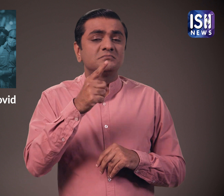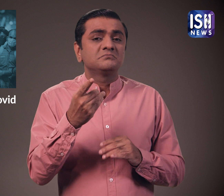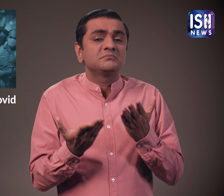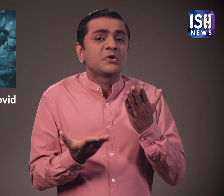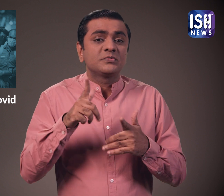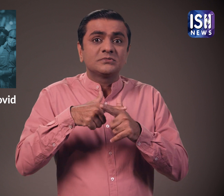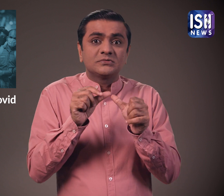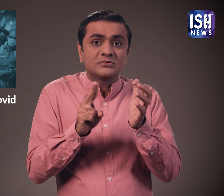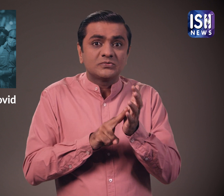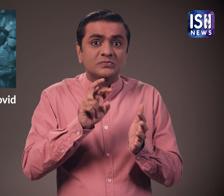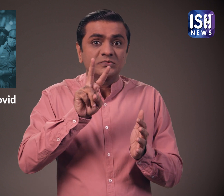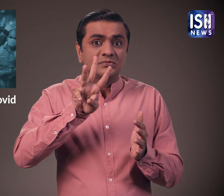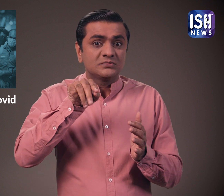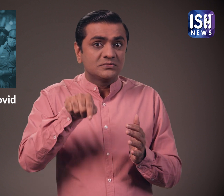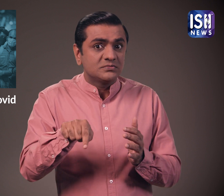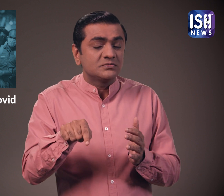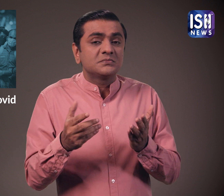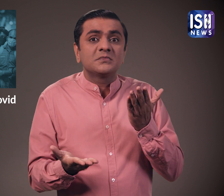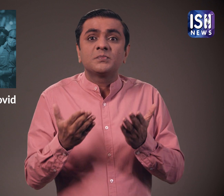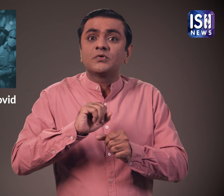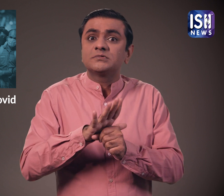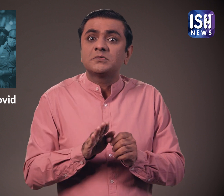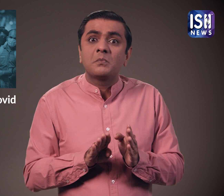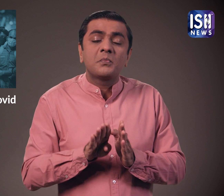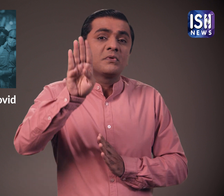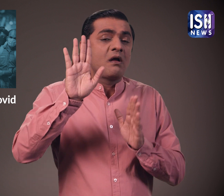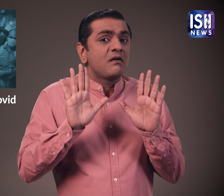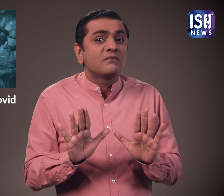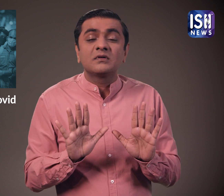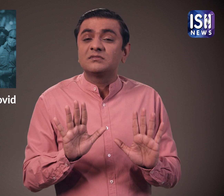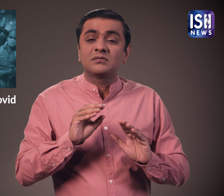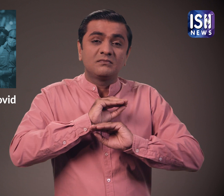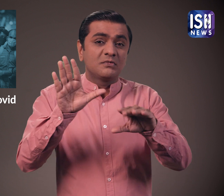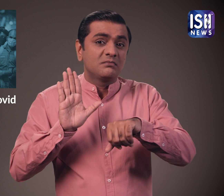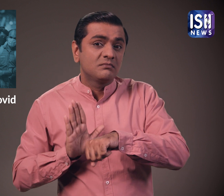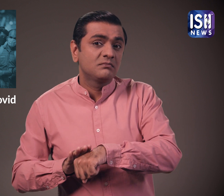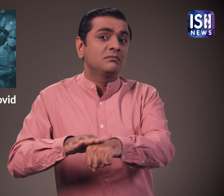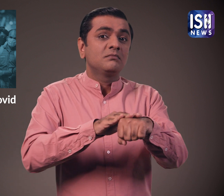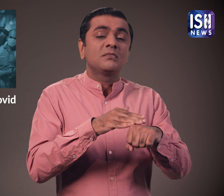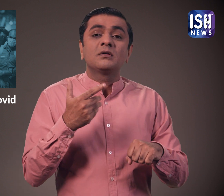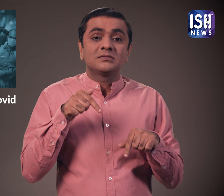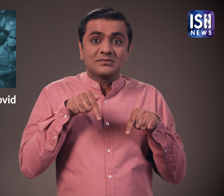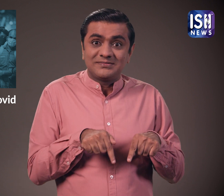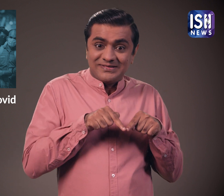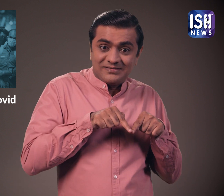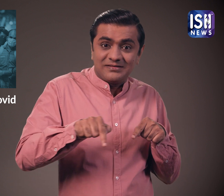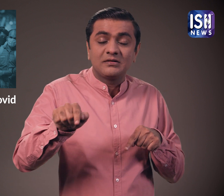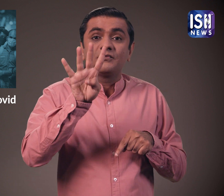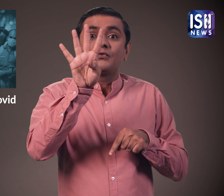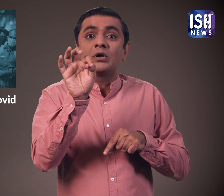कि जनवरी 2023 में भारत को कोविट लहर का सामना करना पड़ सकता है बताया गया है कि अगले 40 दिन एहम होंगे